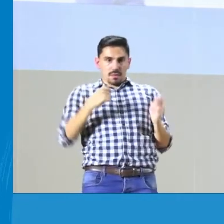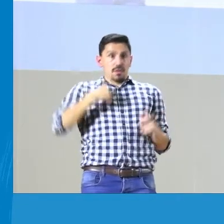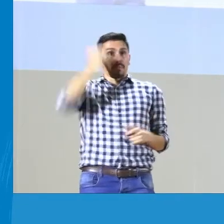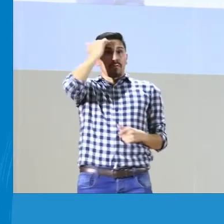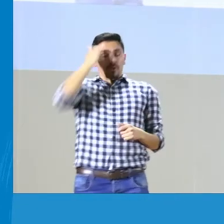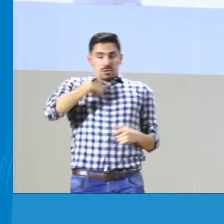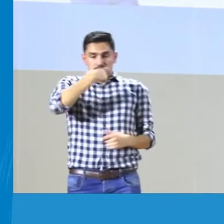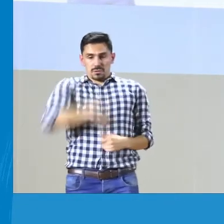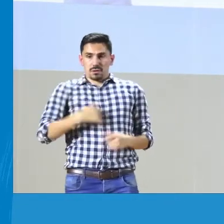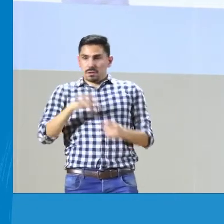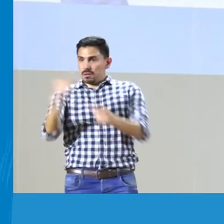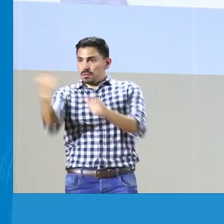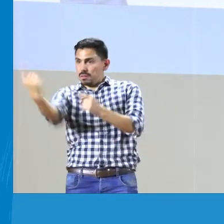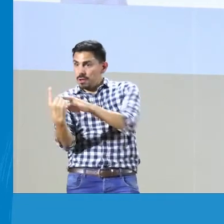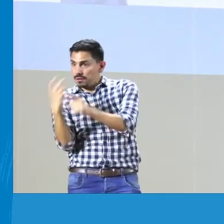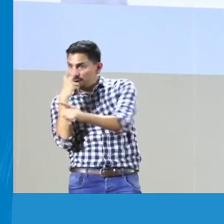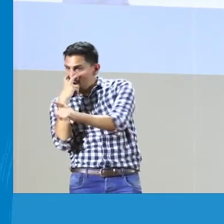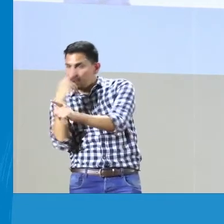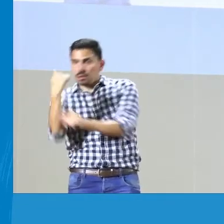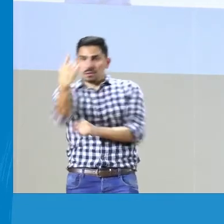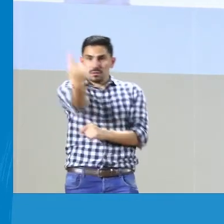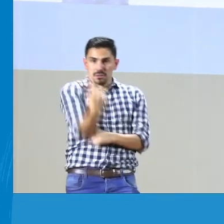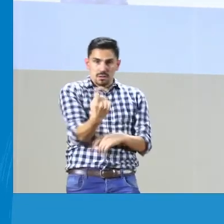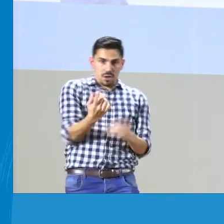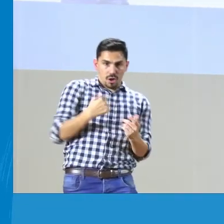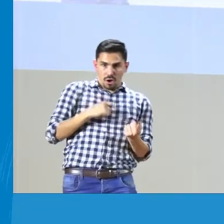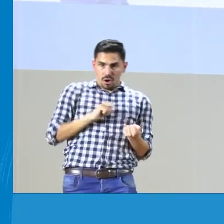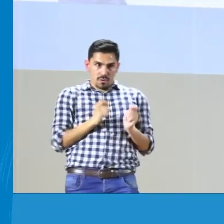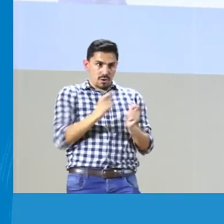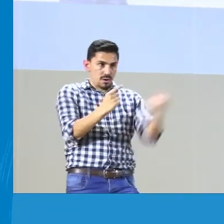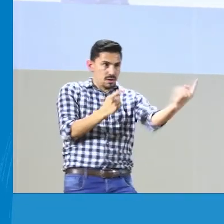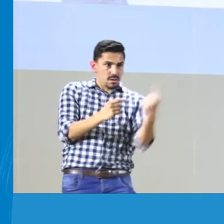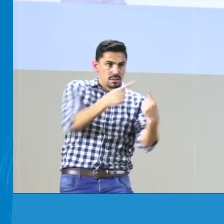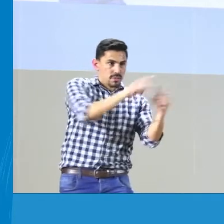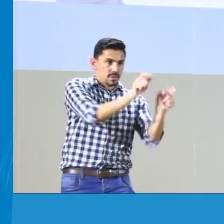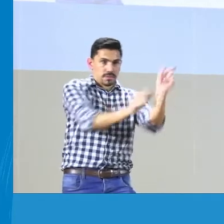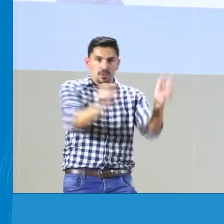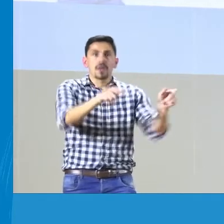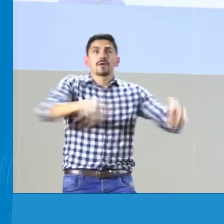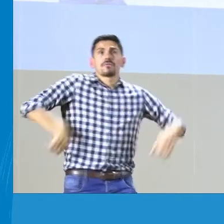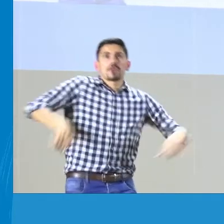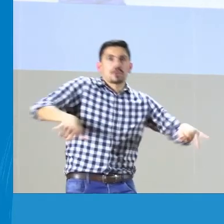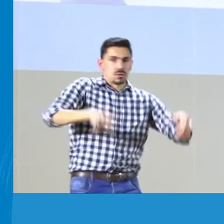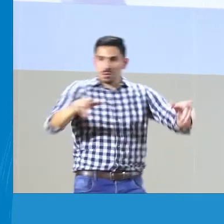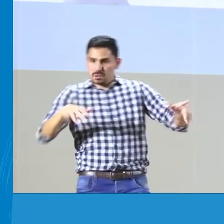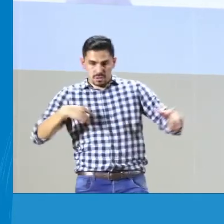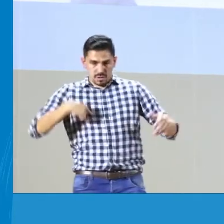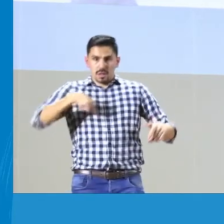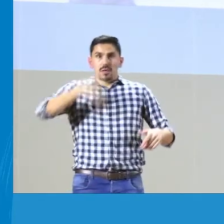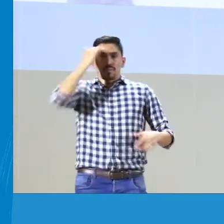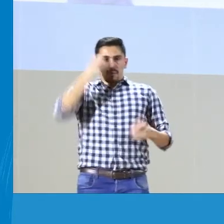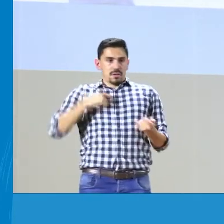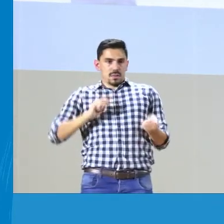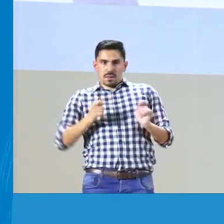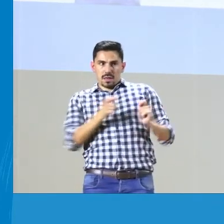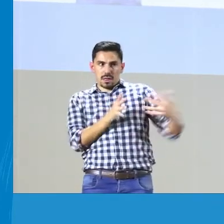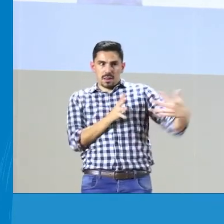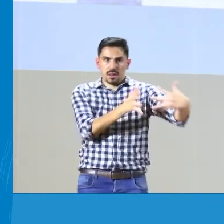diferentes personas con discapacidad, discapacidad visual, física, la discapacidad que sea,